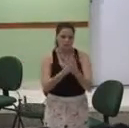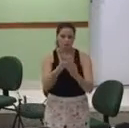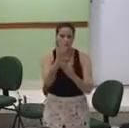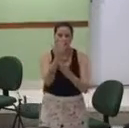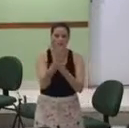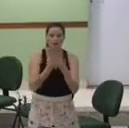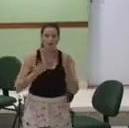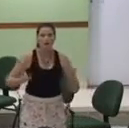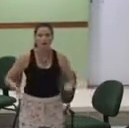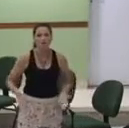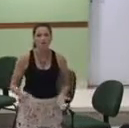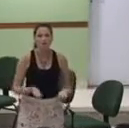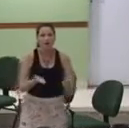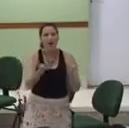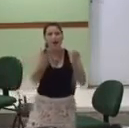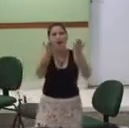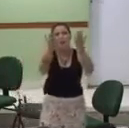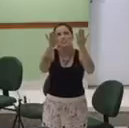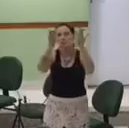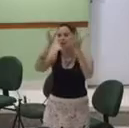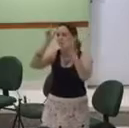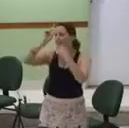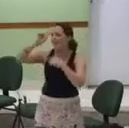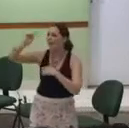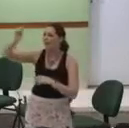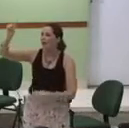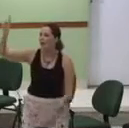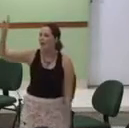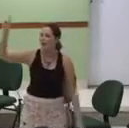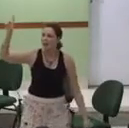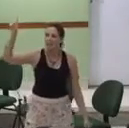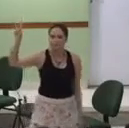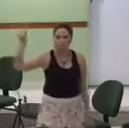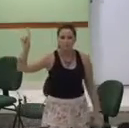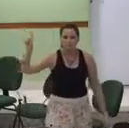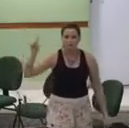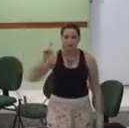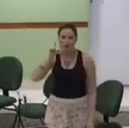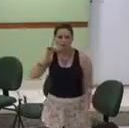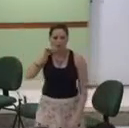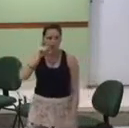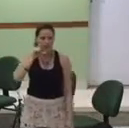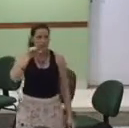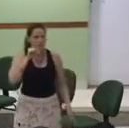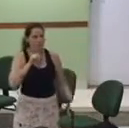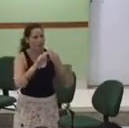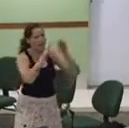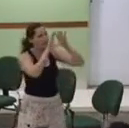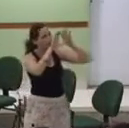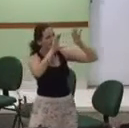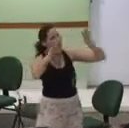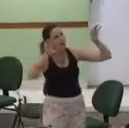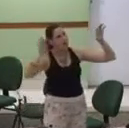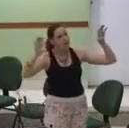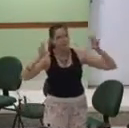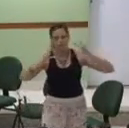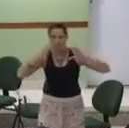mãos partir As aves do céu cantam